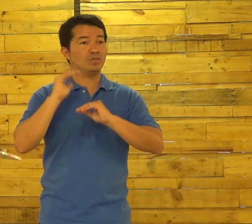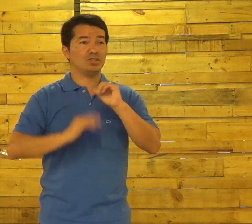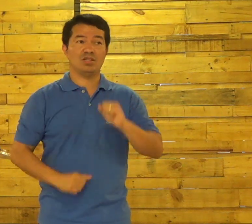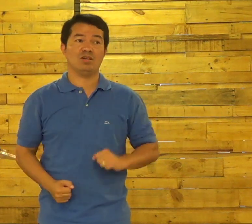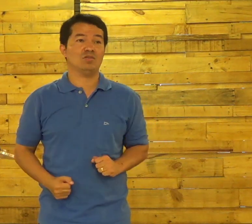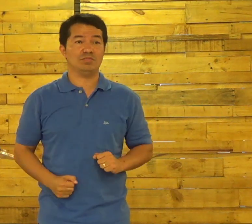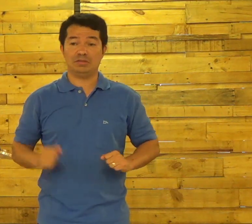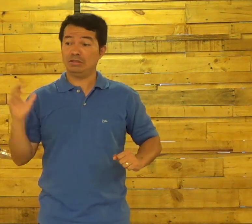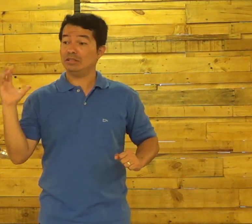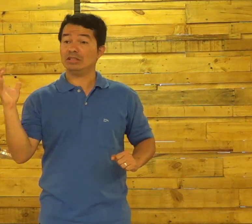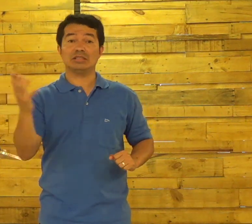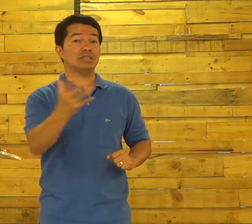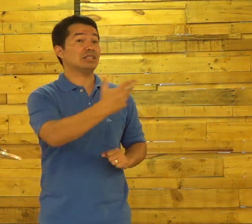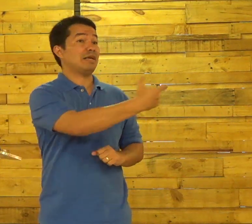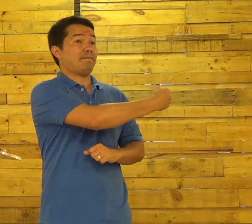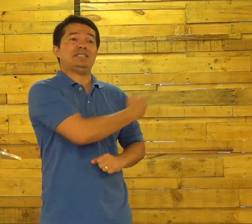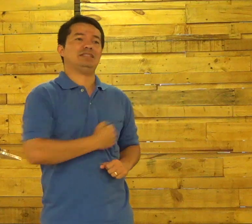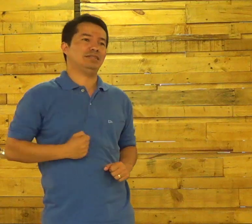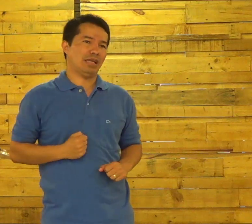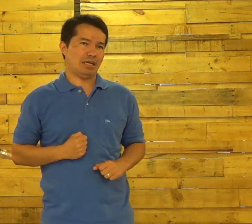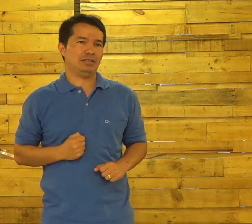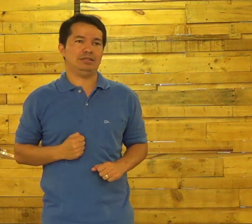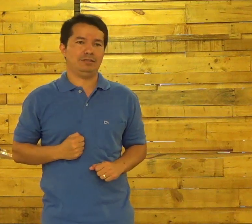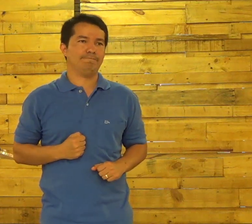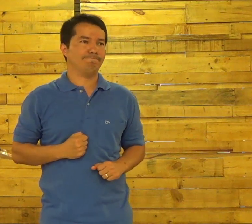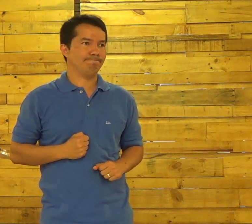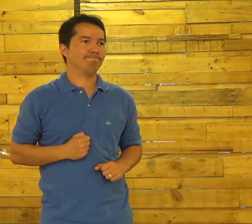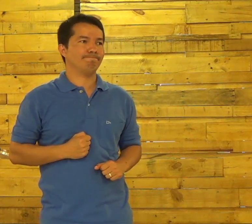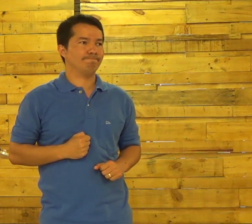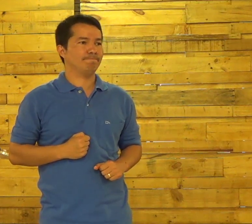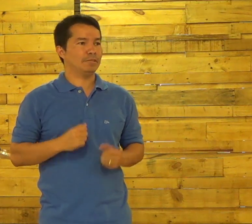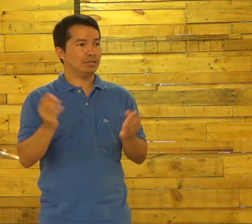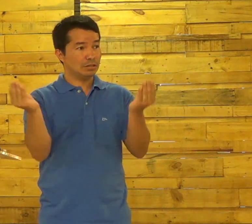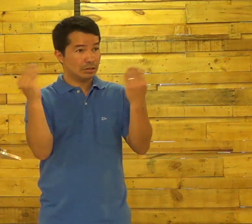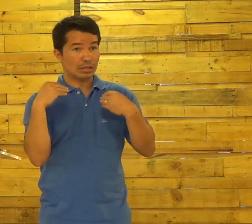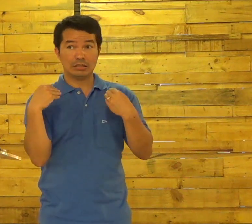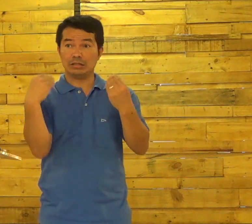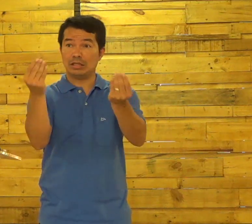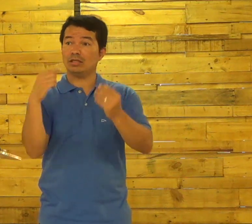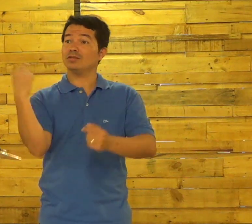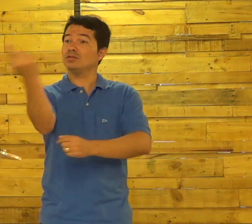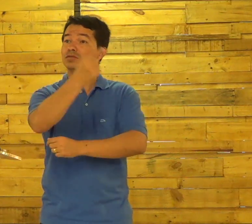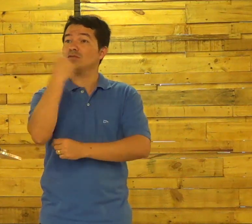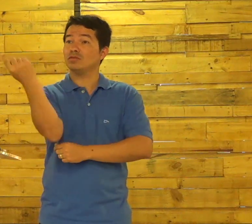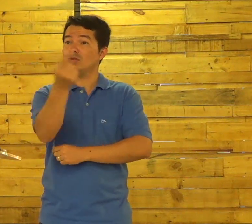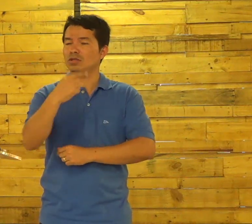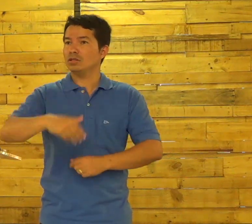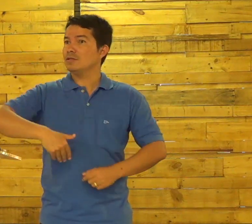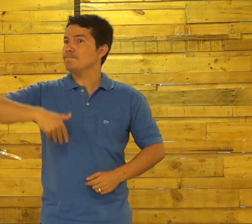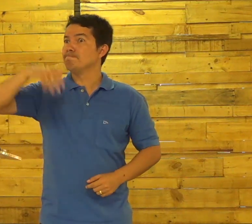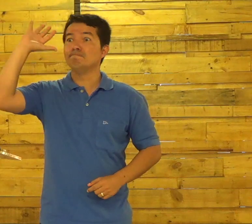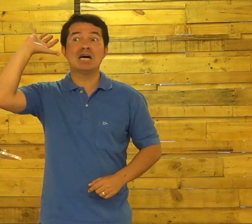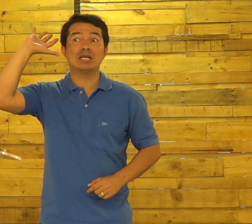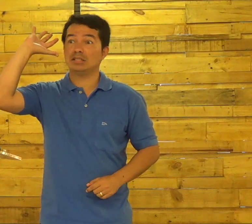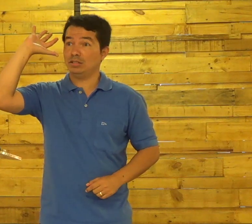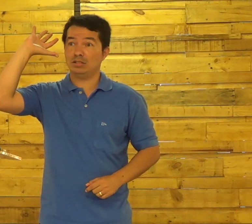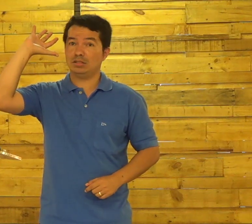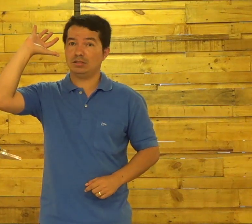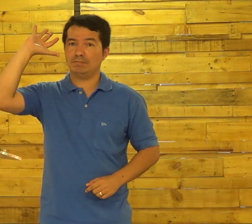De profissão Profissional De salvar Que ele nos